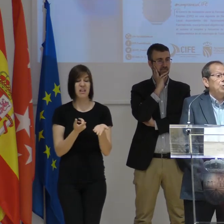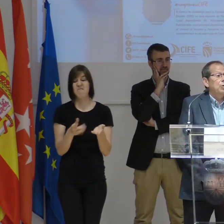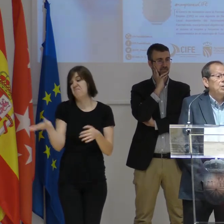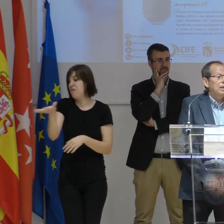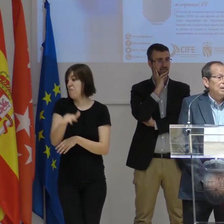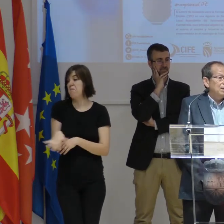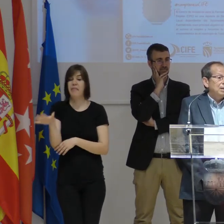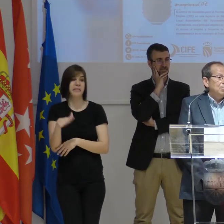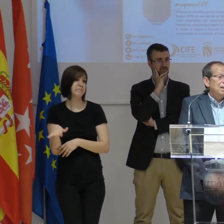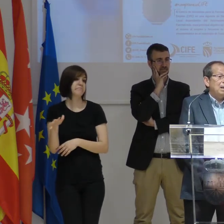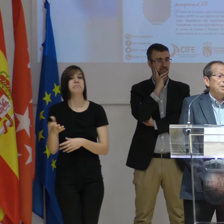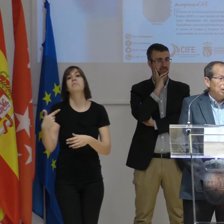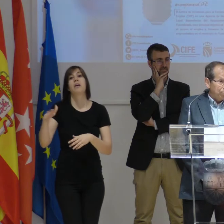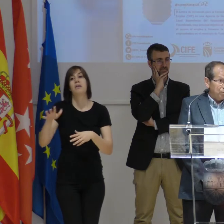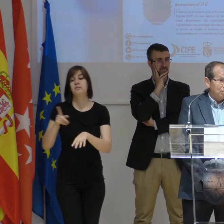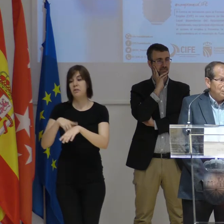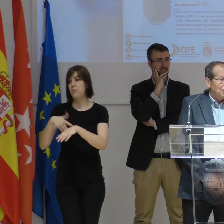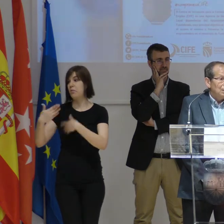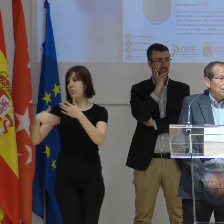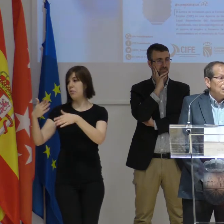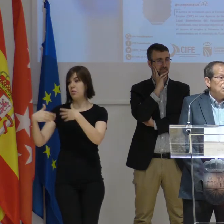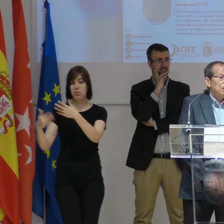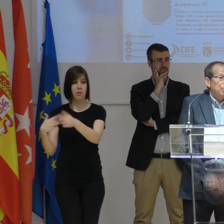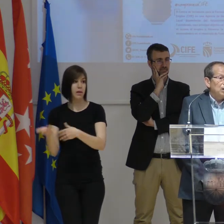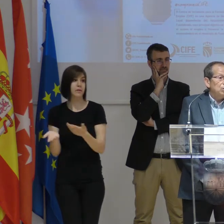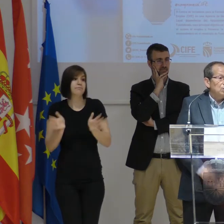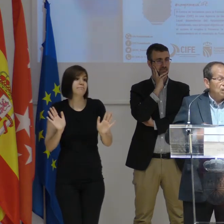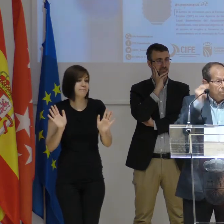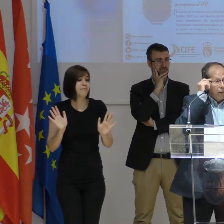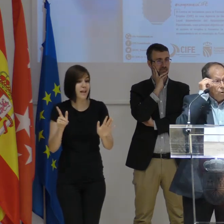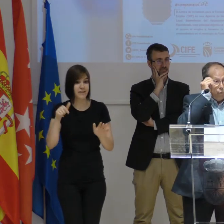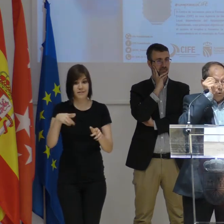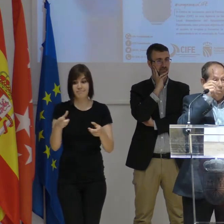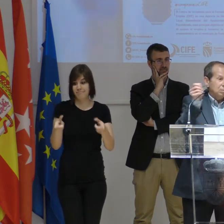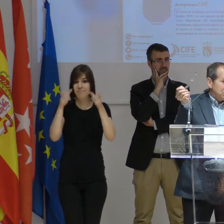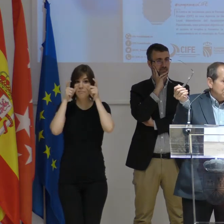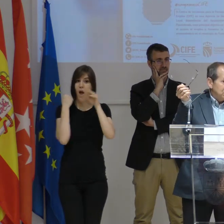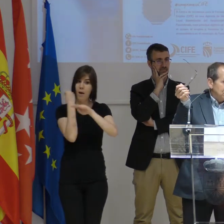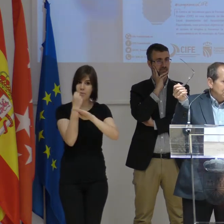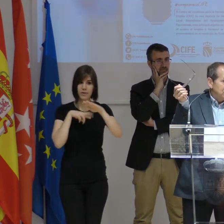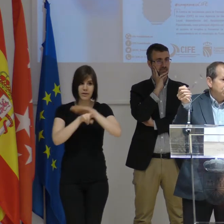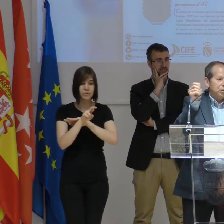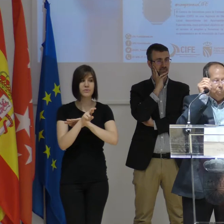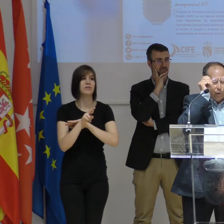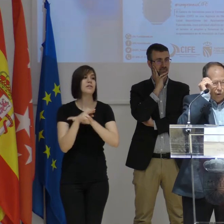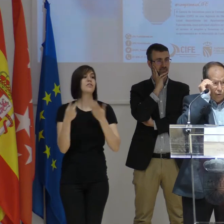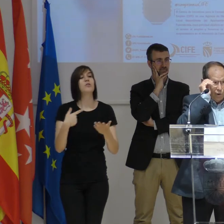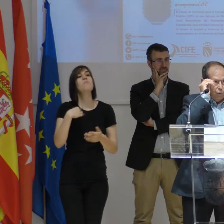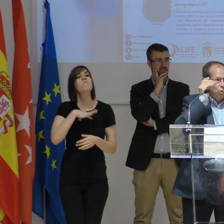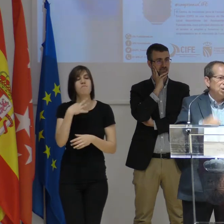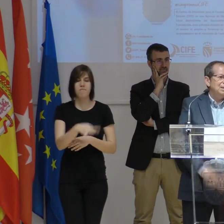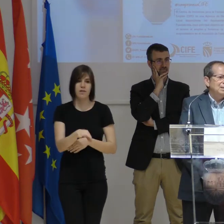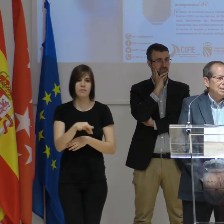espacio donde matar mi tiempo y, sin embargo, con este pequeño apoyo, pues he podido